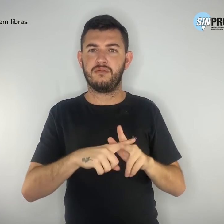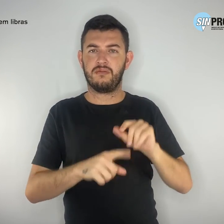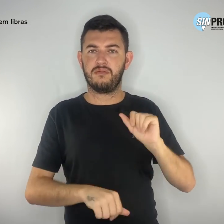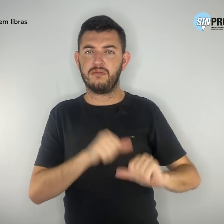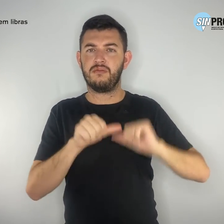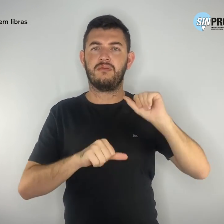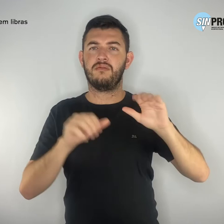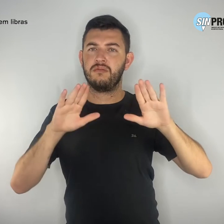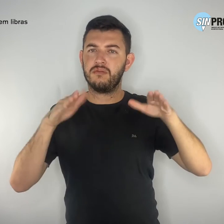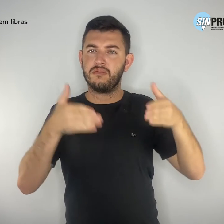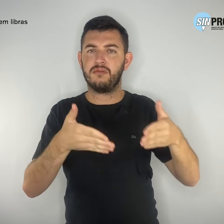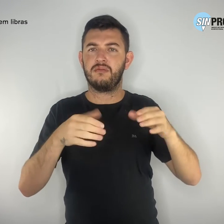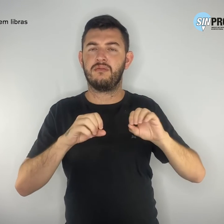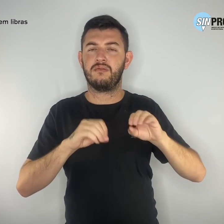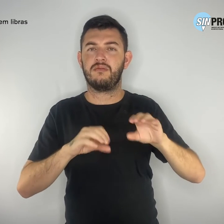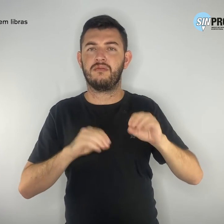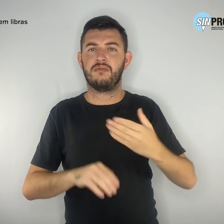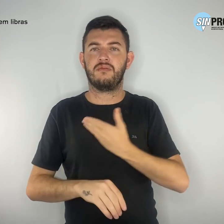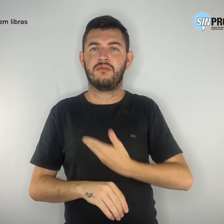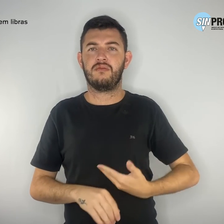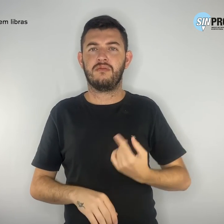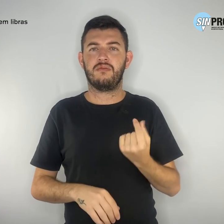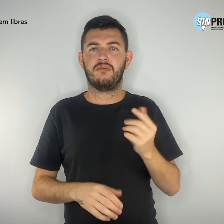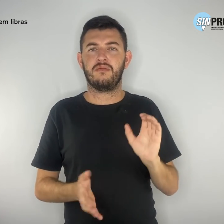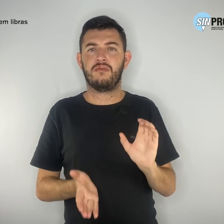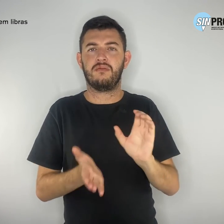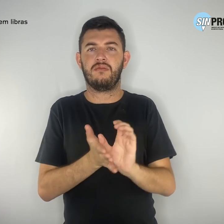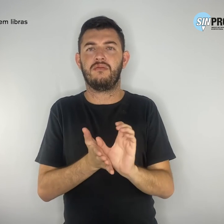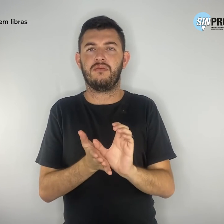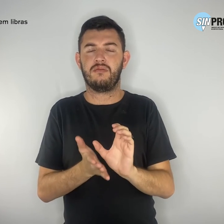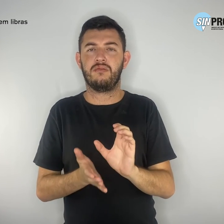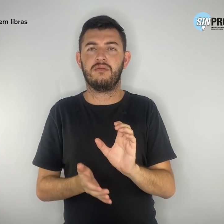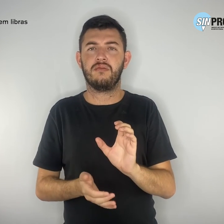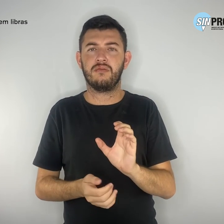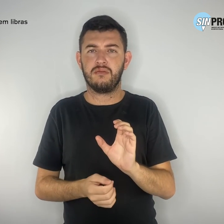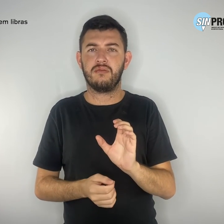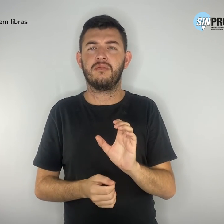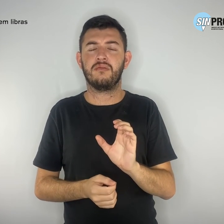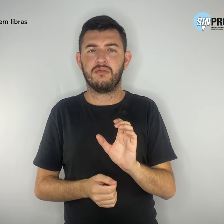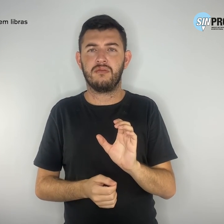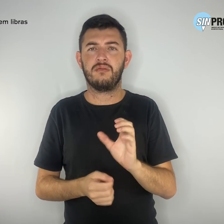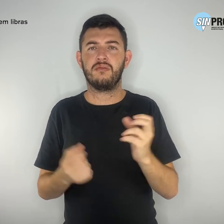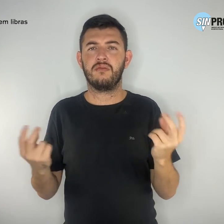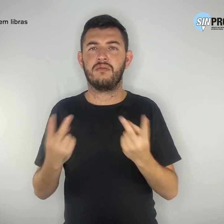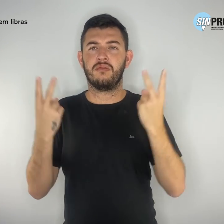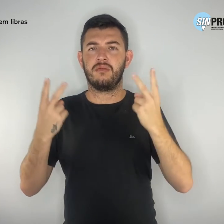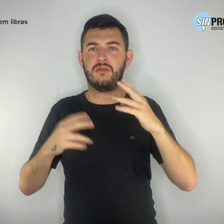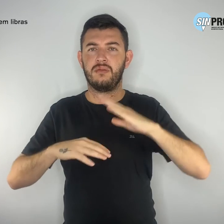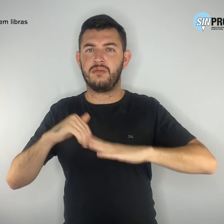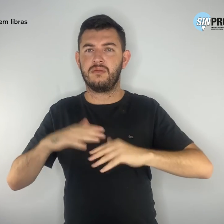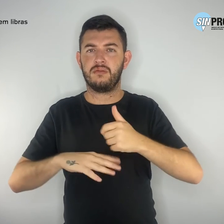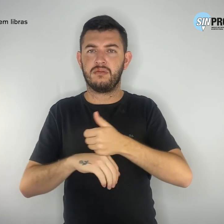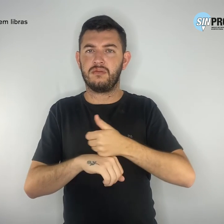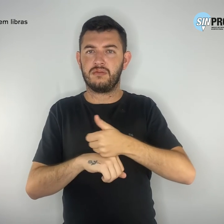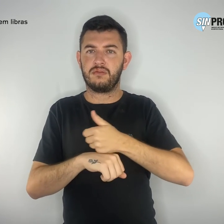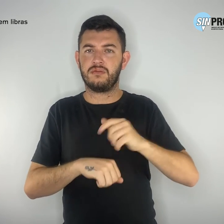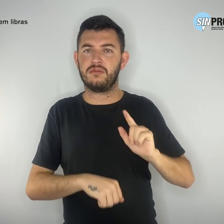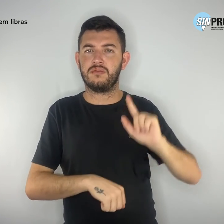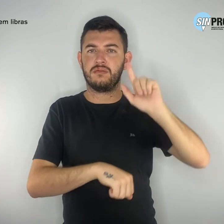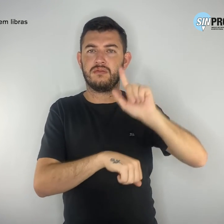pública, com mais investimentos públicos, valorização dos profissionais e gestão democrática.